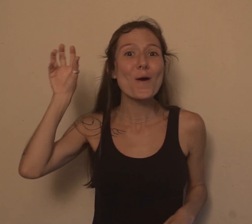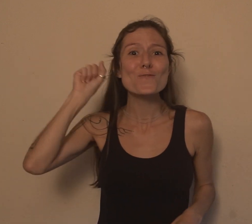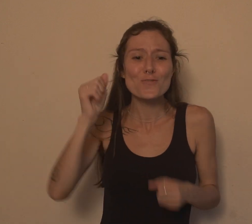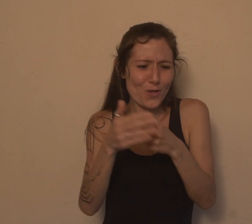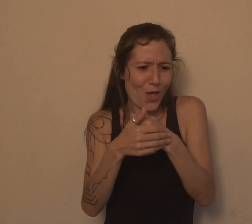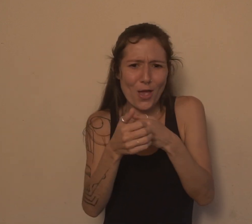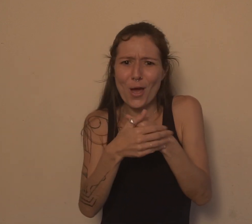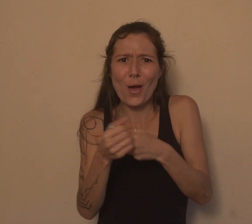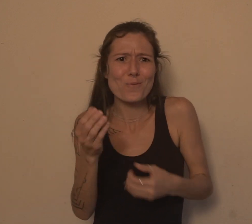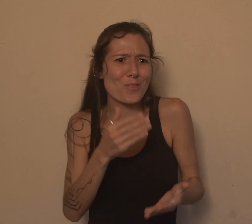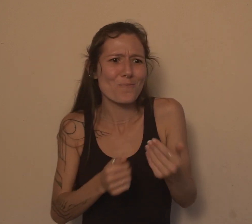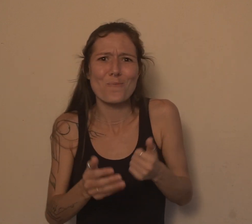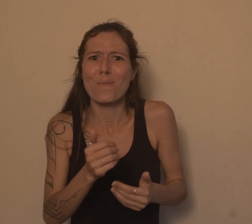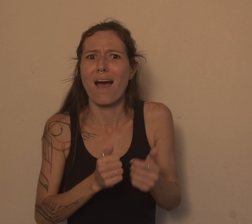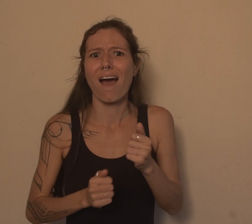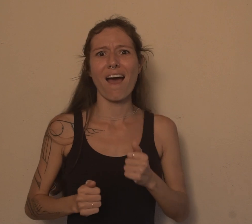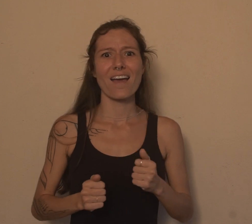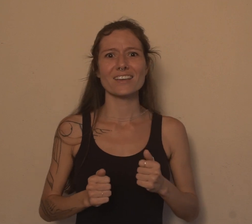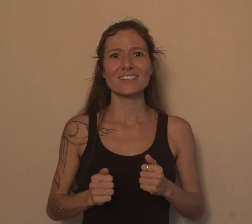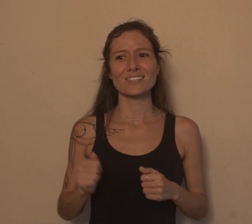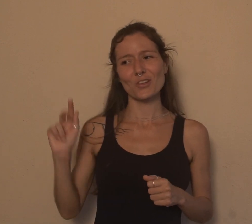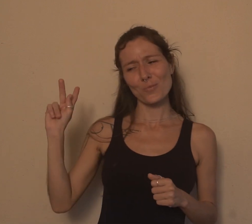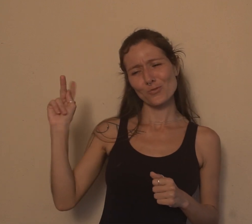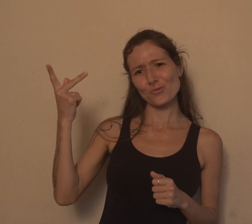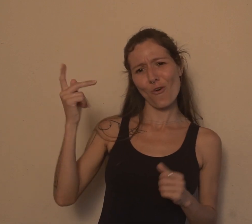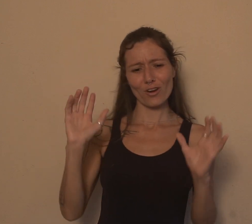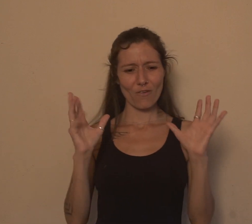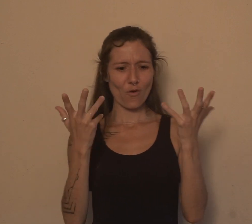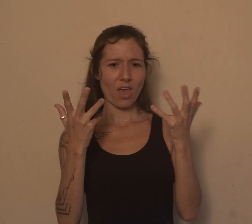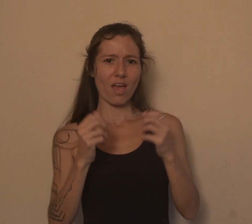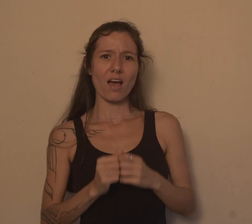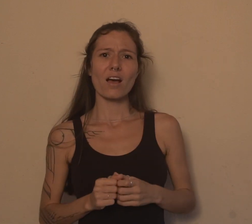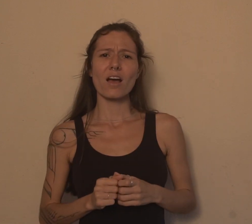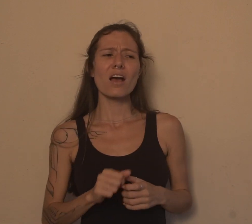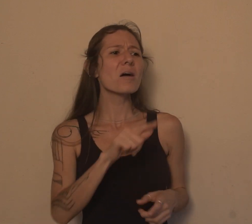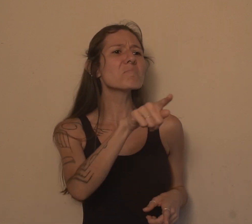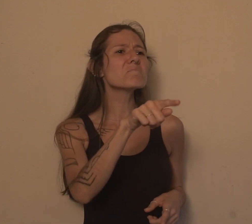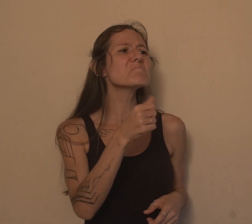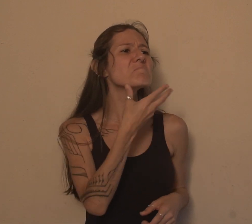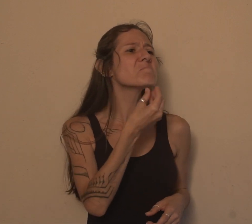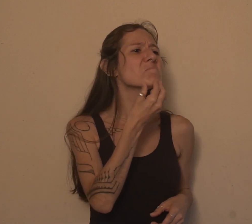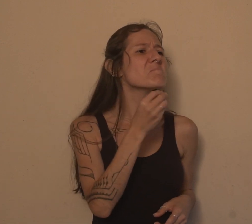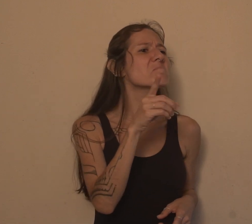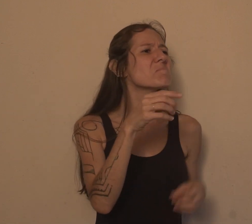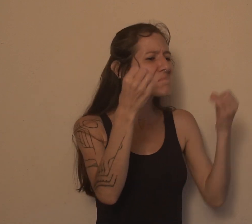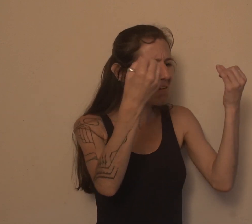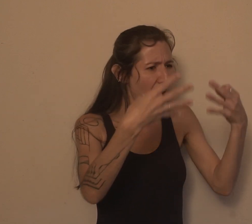Zimar, e para você, o que é a bandeira? A bandeira é um símbolo, é uma coisa da realidade mesmo.